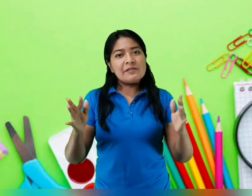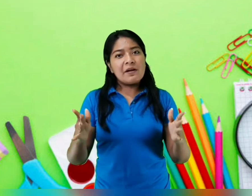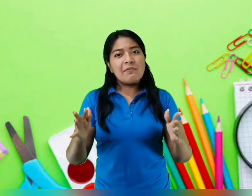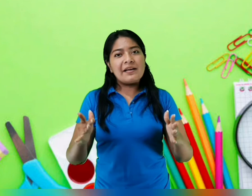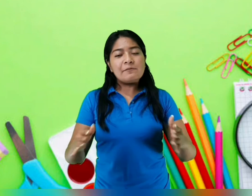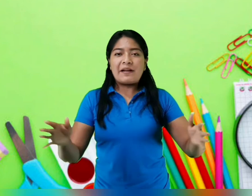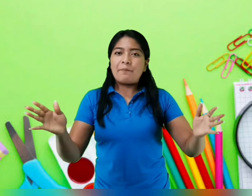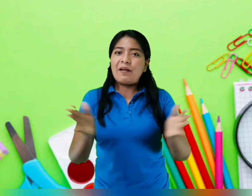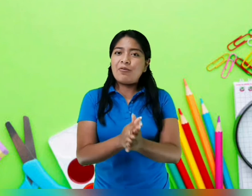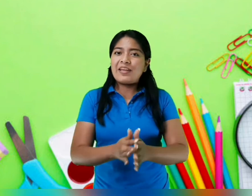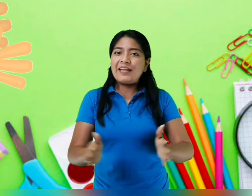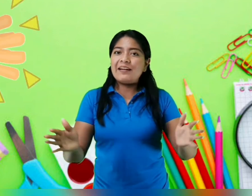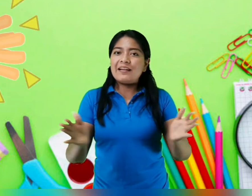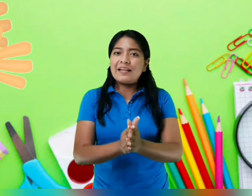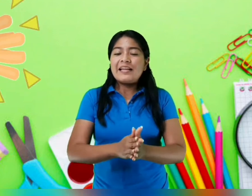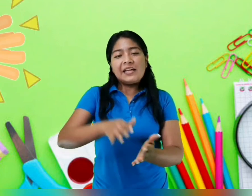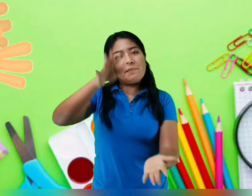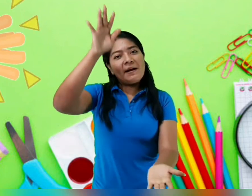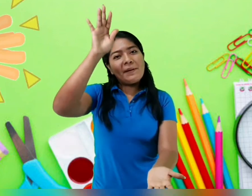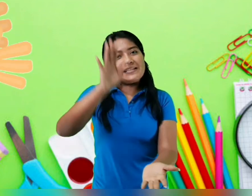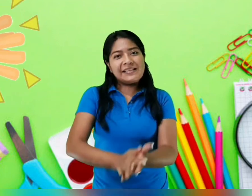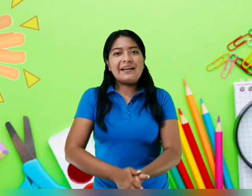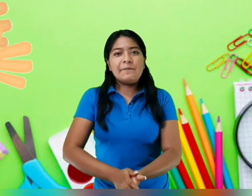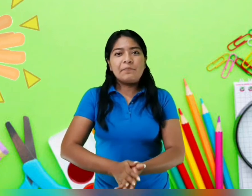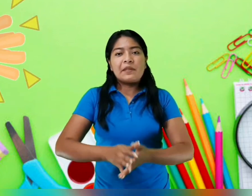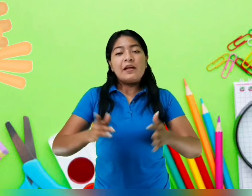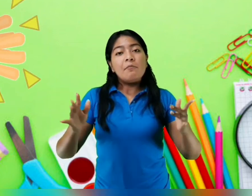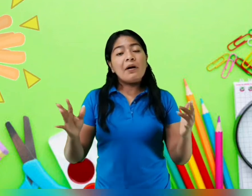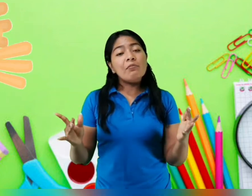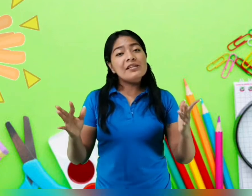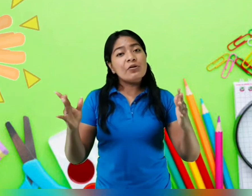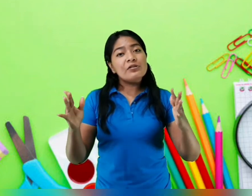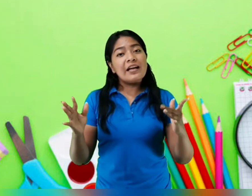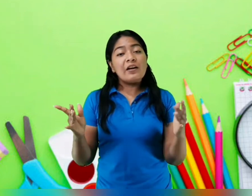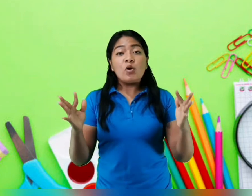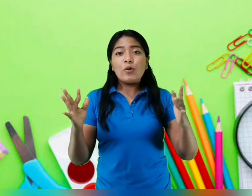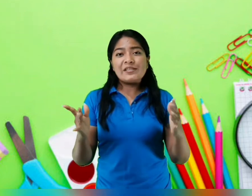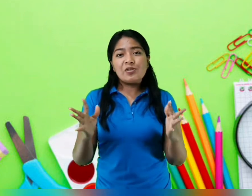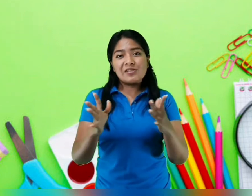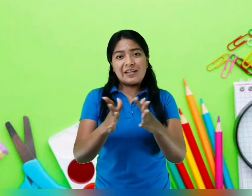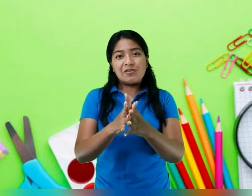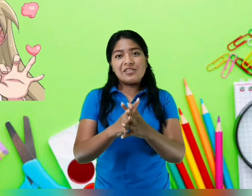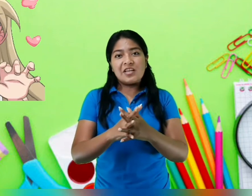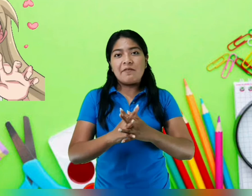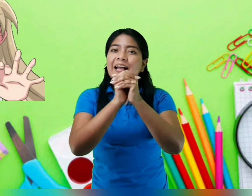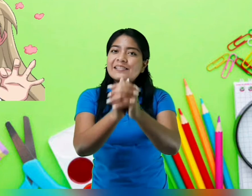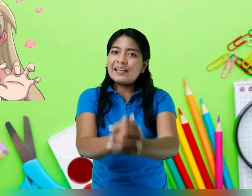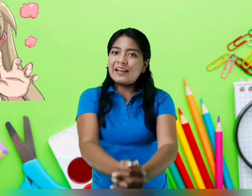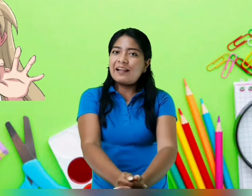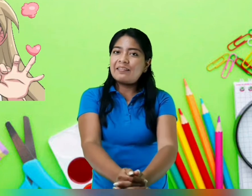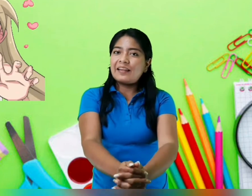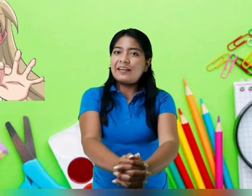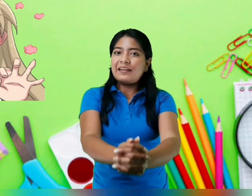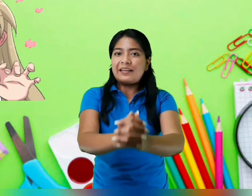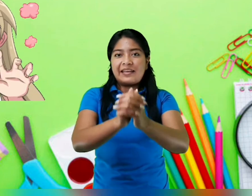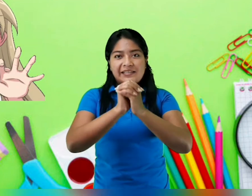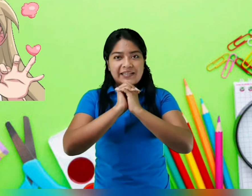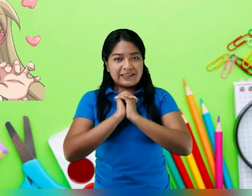las palmas para aplaudir y para aplastar. Vamos a cruzar nuestros dedos hacia adelante y hacia